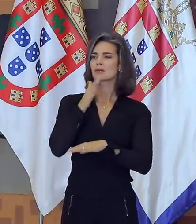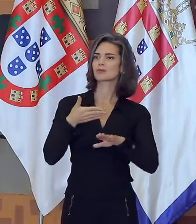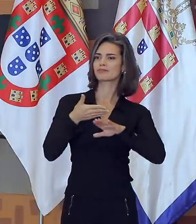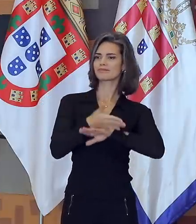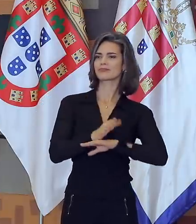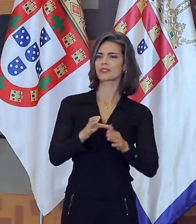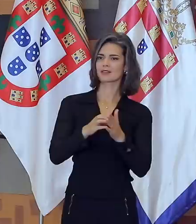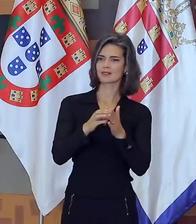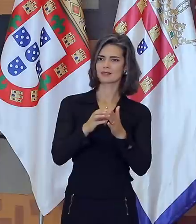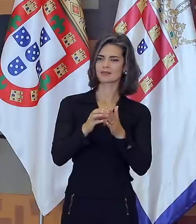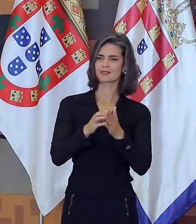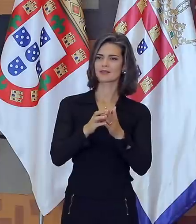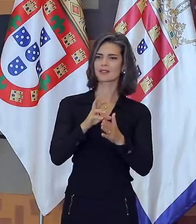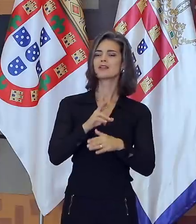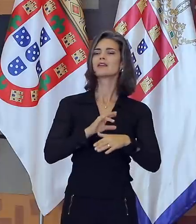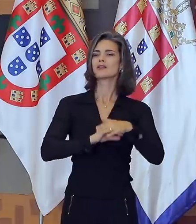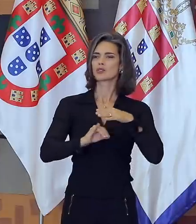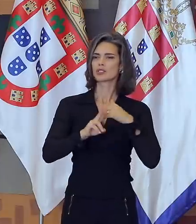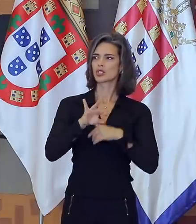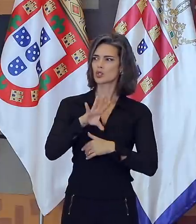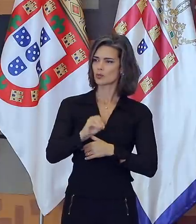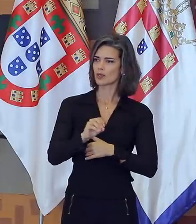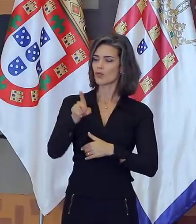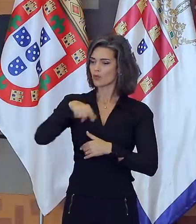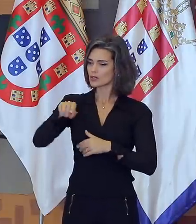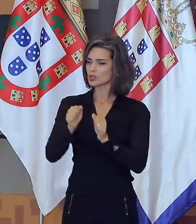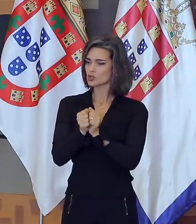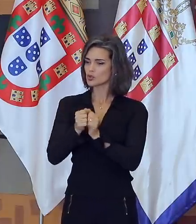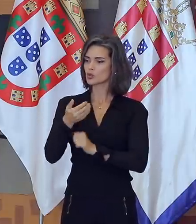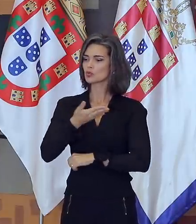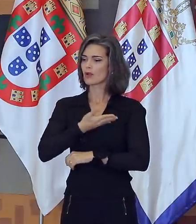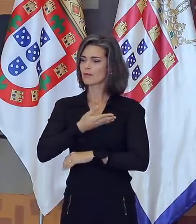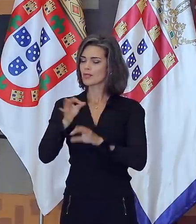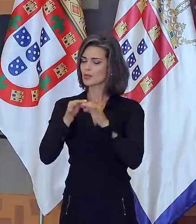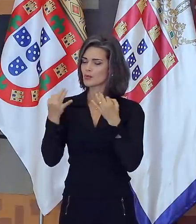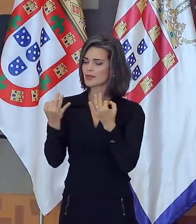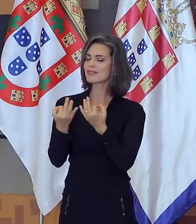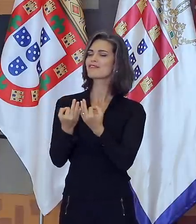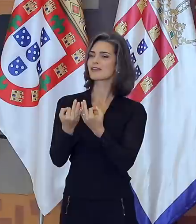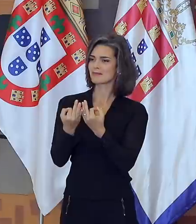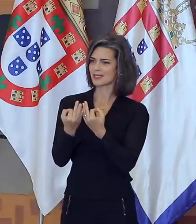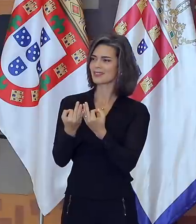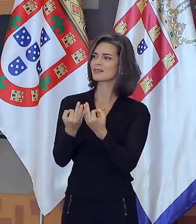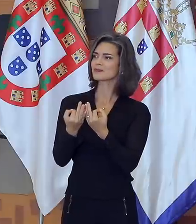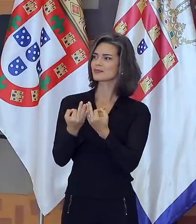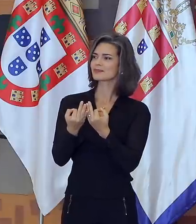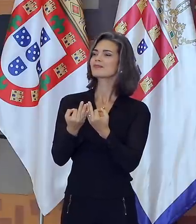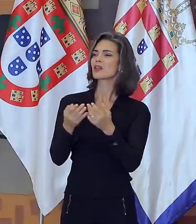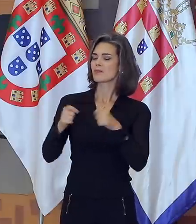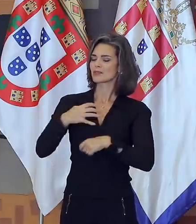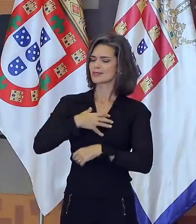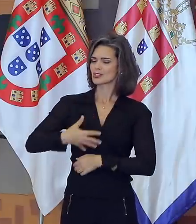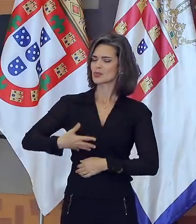É empreitada da qual vocês, com seus familiares e amigos, têm justificado as razões para, agora, orgulhar-se.